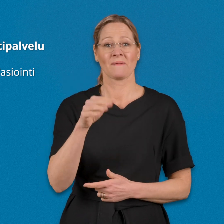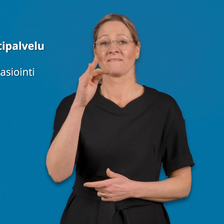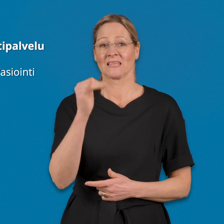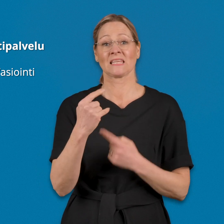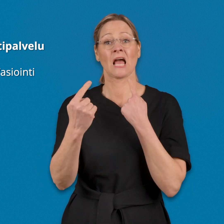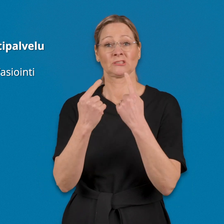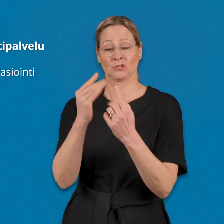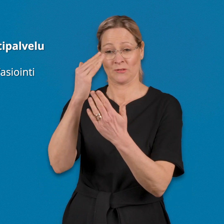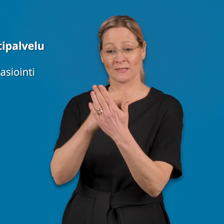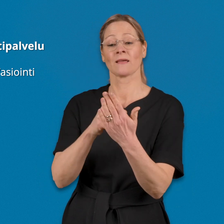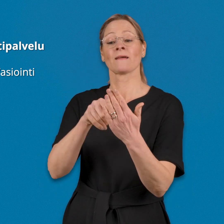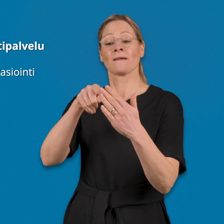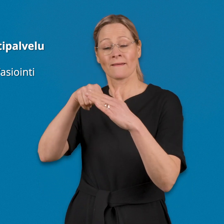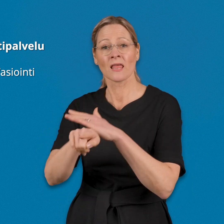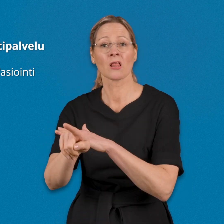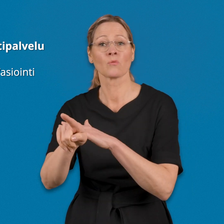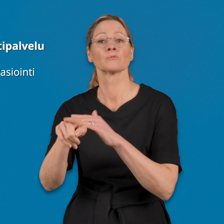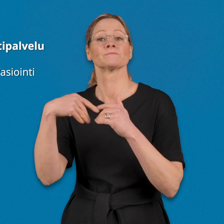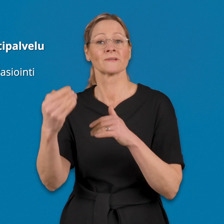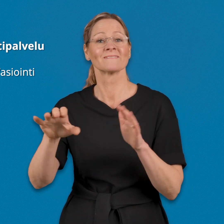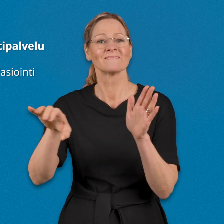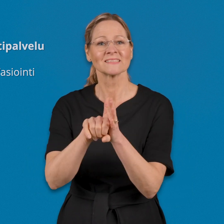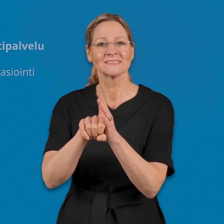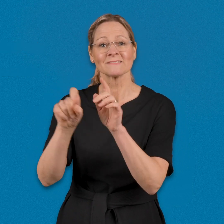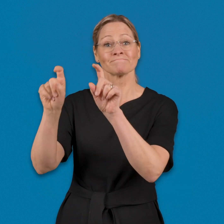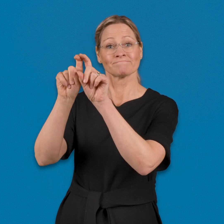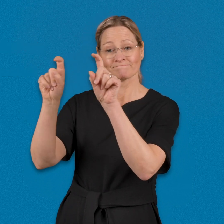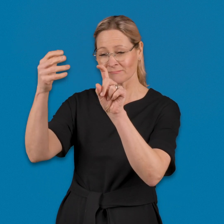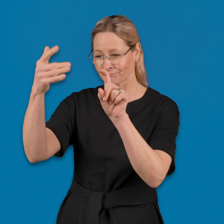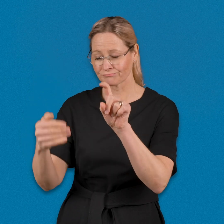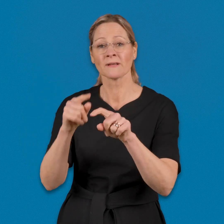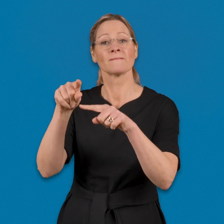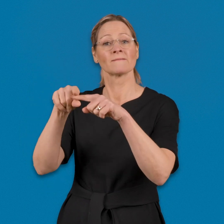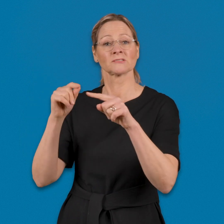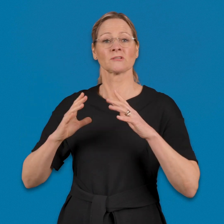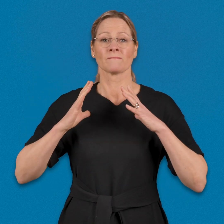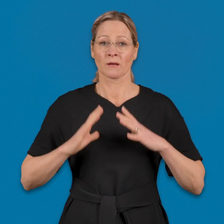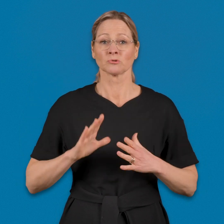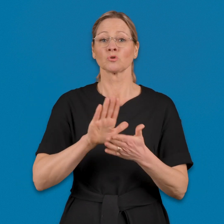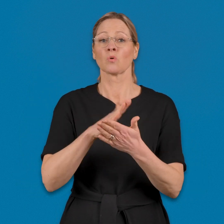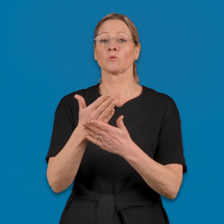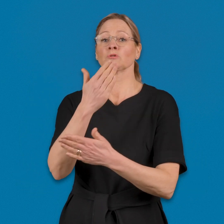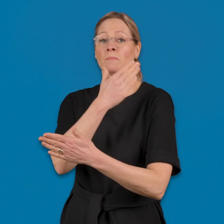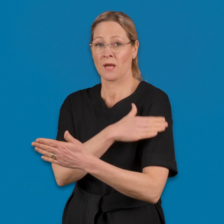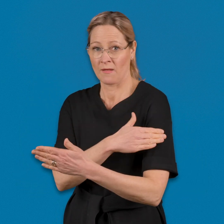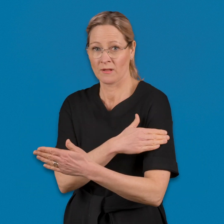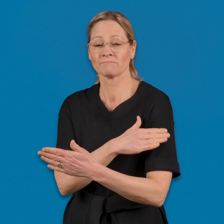.kela.fi kautta asiointi. Valitse viestin aiheeksi